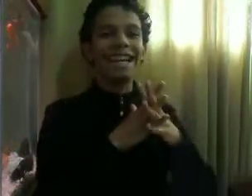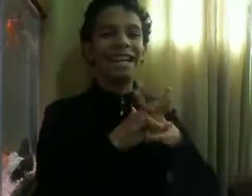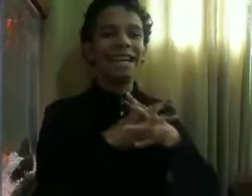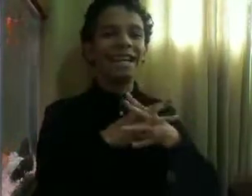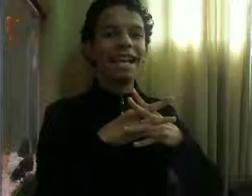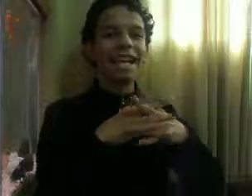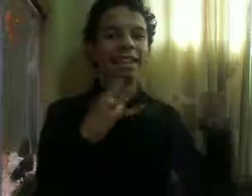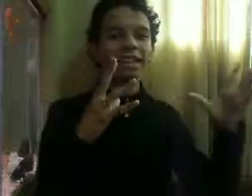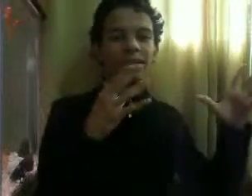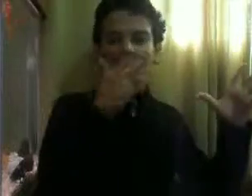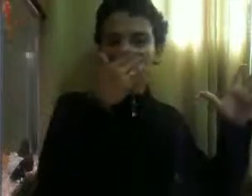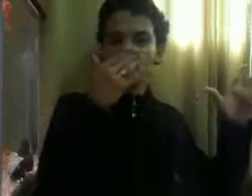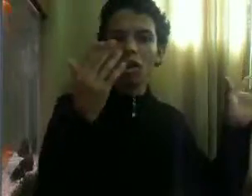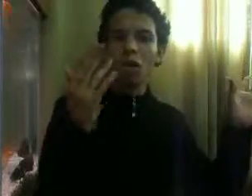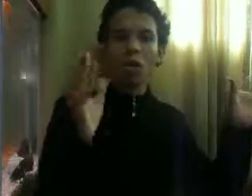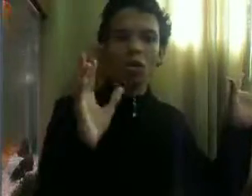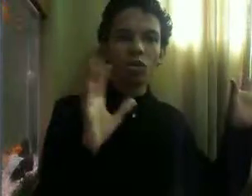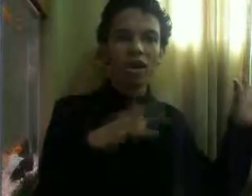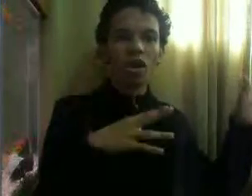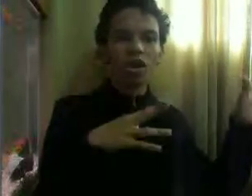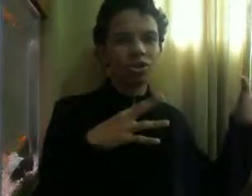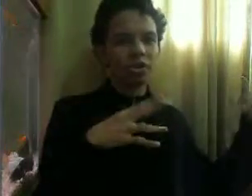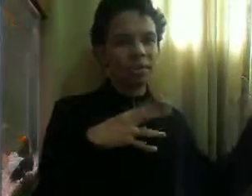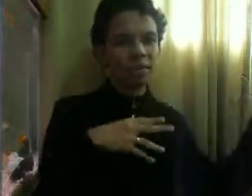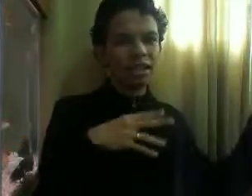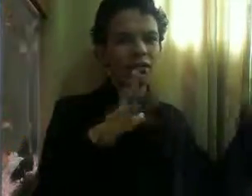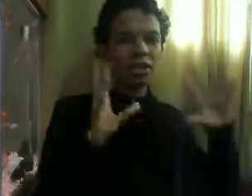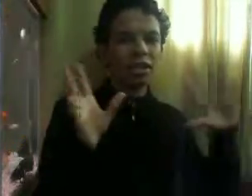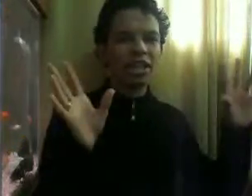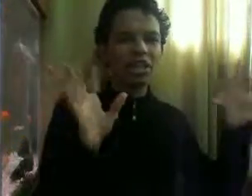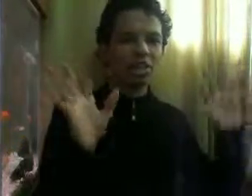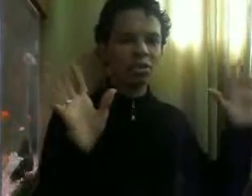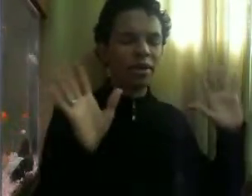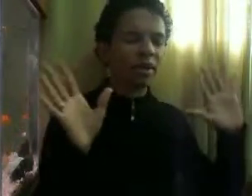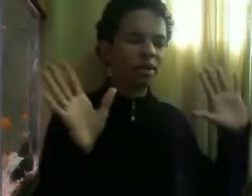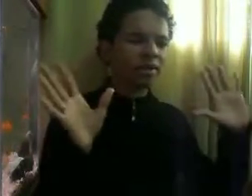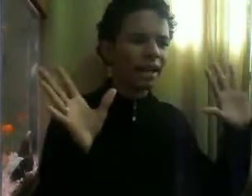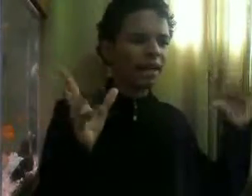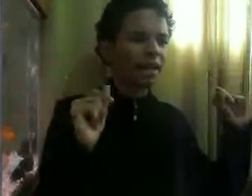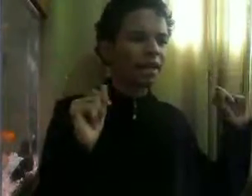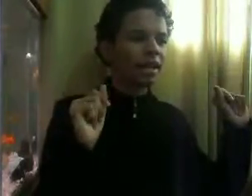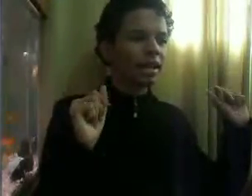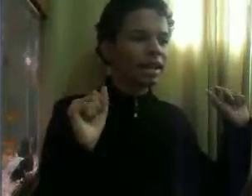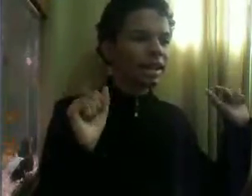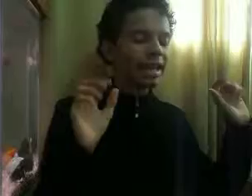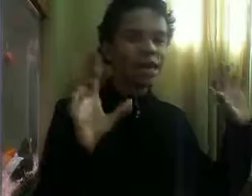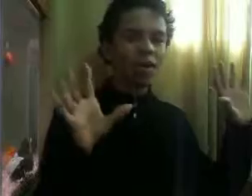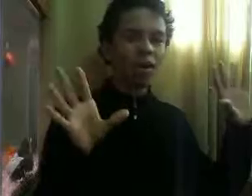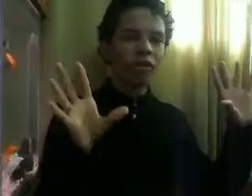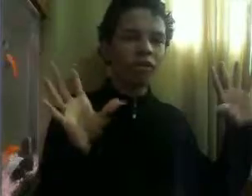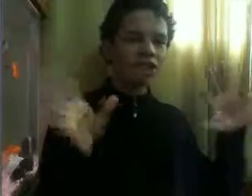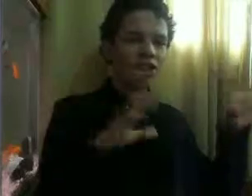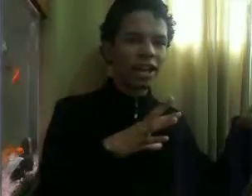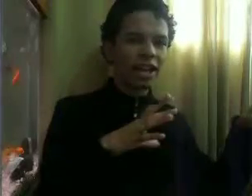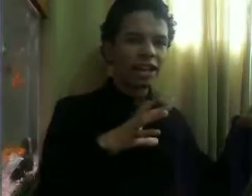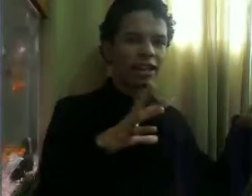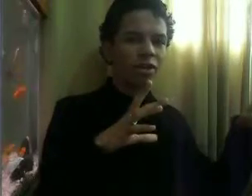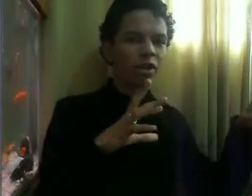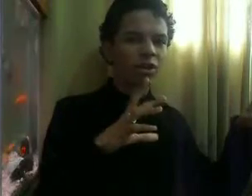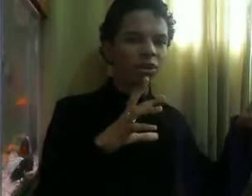ele Herda Um negócio de família O vô dele Tinha um negócio lá E ele resolve Fechar aquele negócio